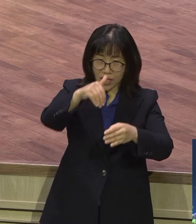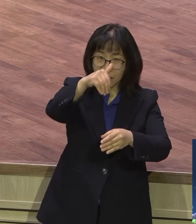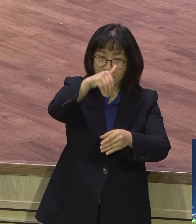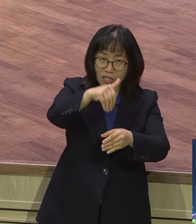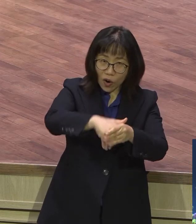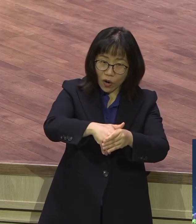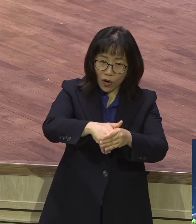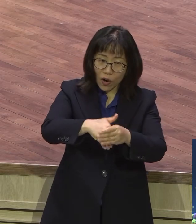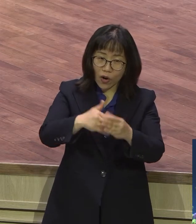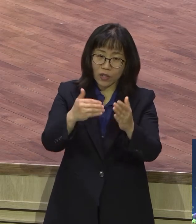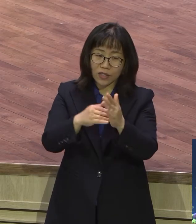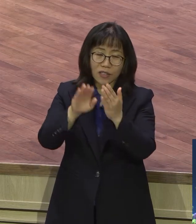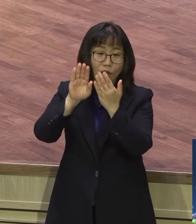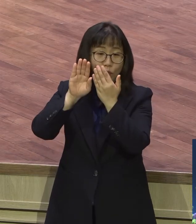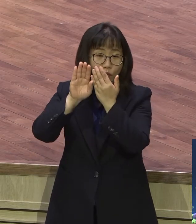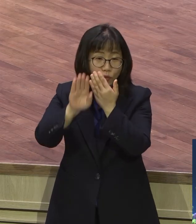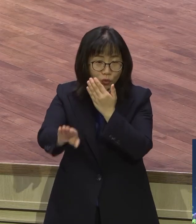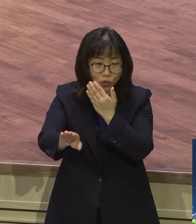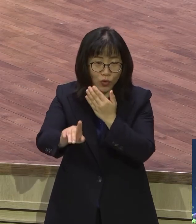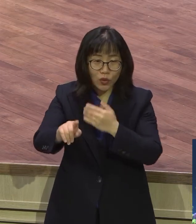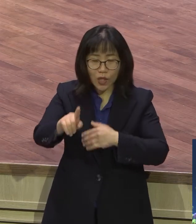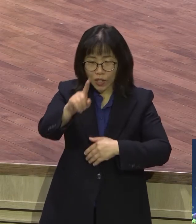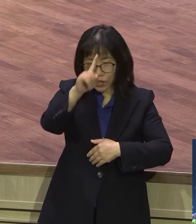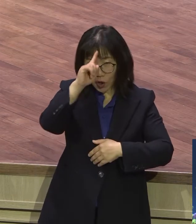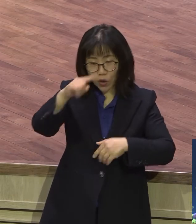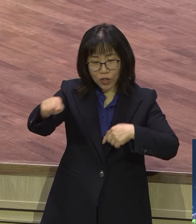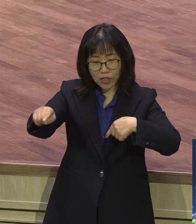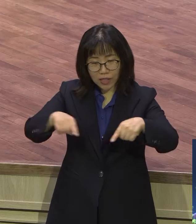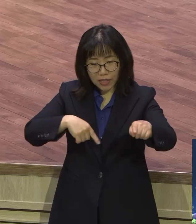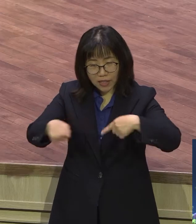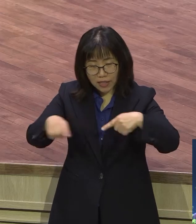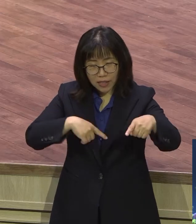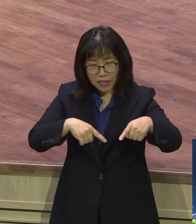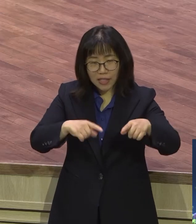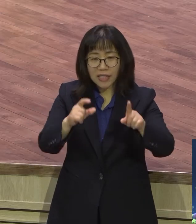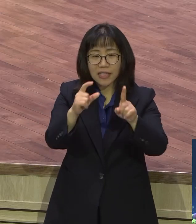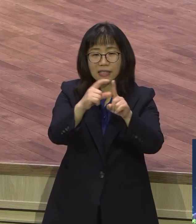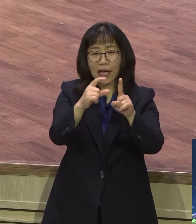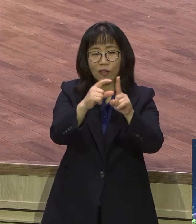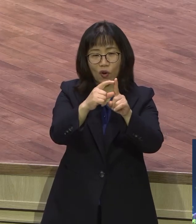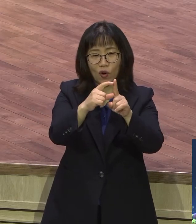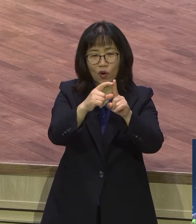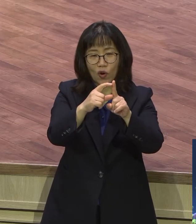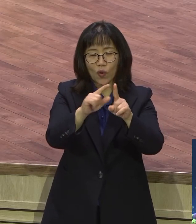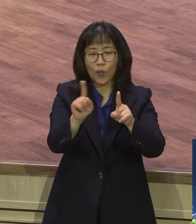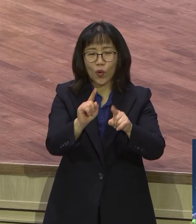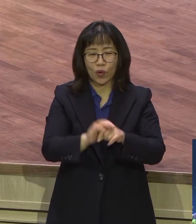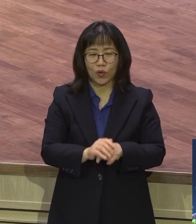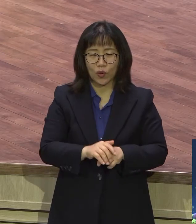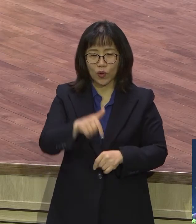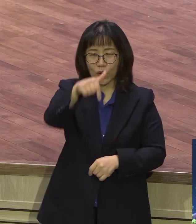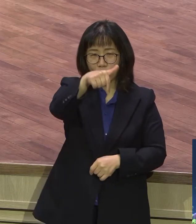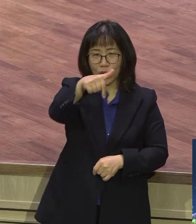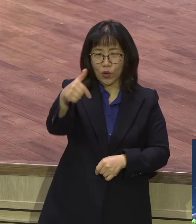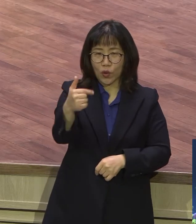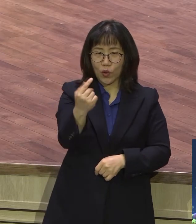등장한 표현 중 하나가 뭐냐 꼼수라는 단어예요 꼼수 여당여당 할 것 없이